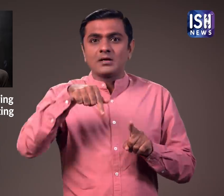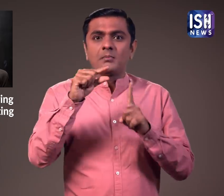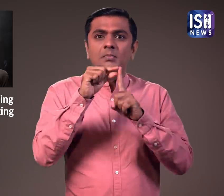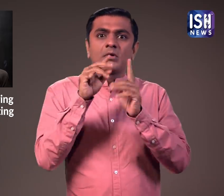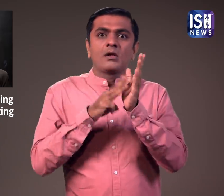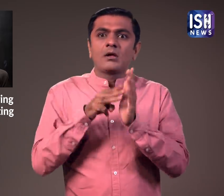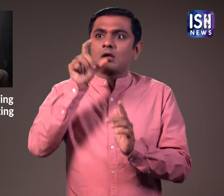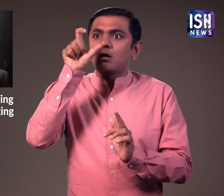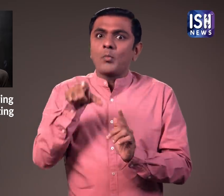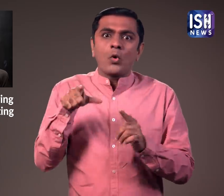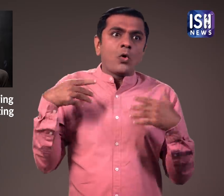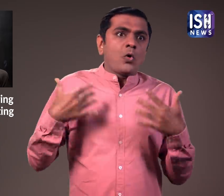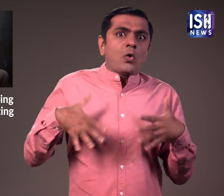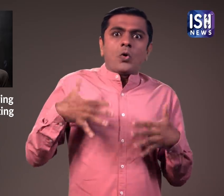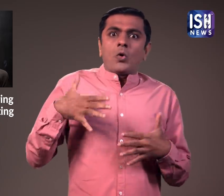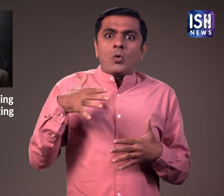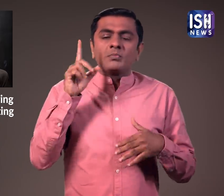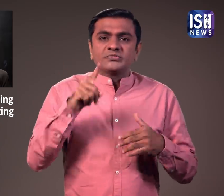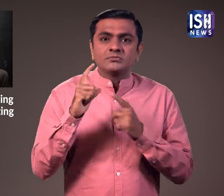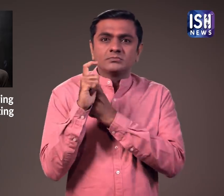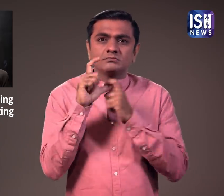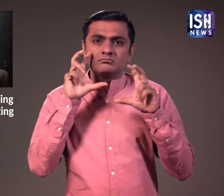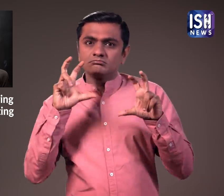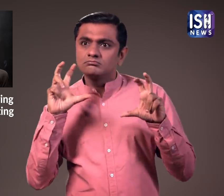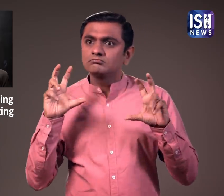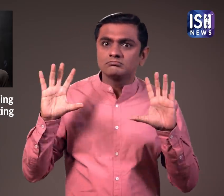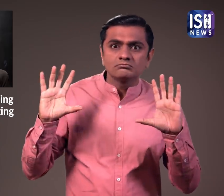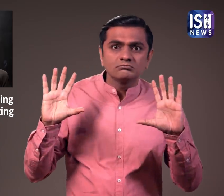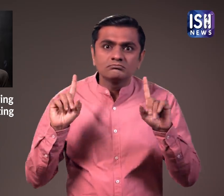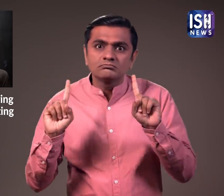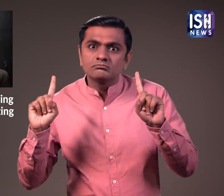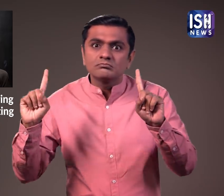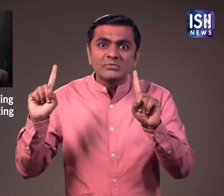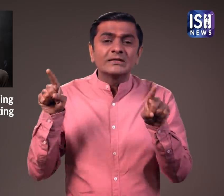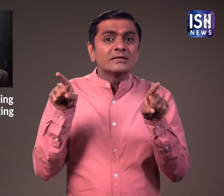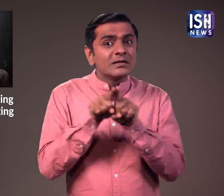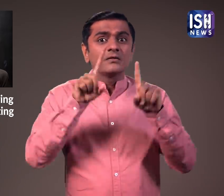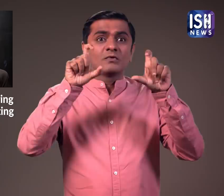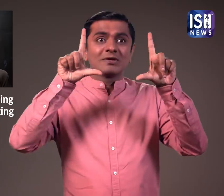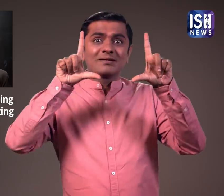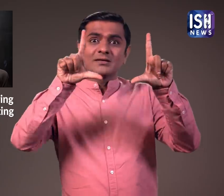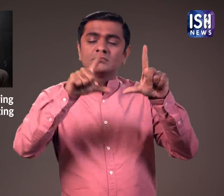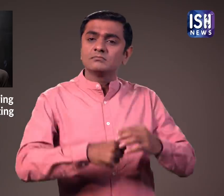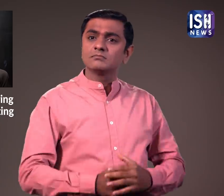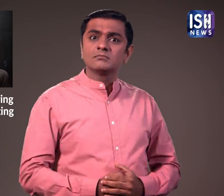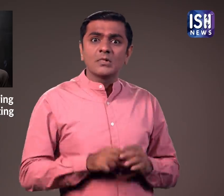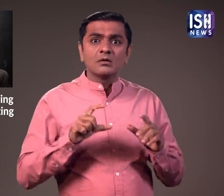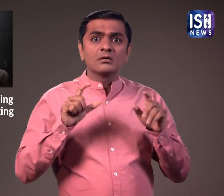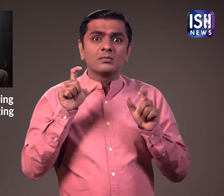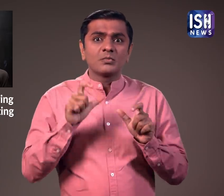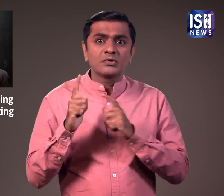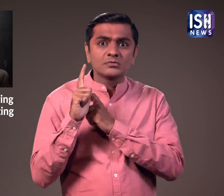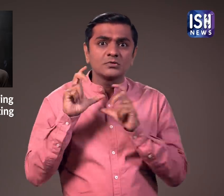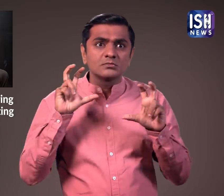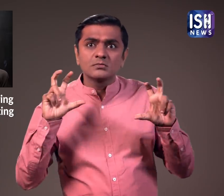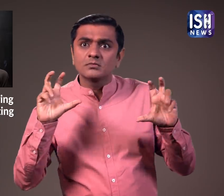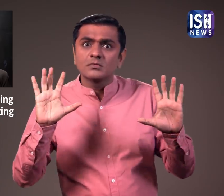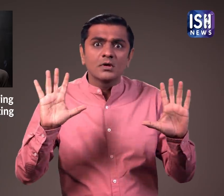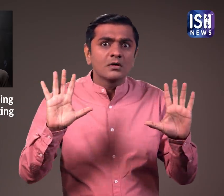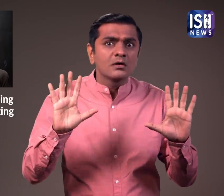तरह भारत में प्रधानमंत्री मोधी को सबसे ज़्यदा सुरक्षा दी जाती है। उसी तरह मोनालीसा को भी समानस्तर की सुरक्षा दी जाती